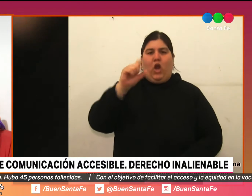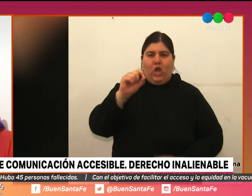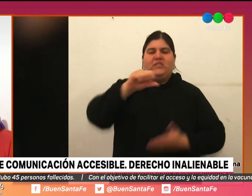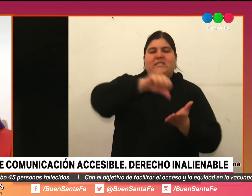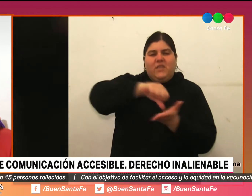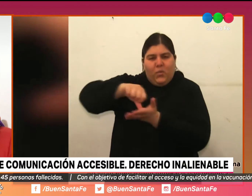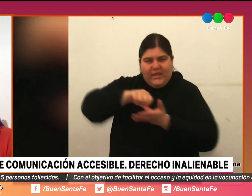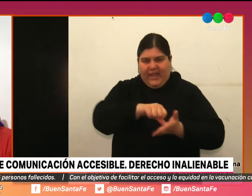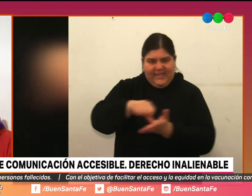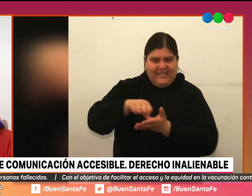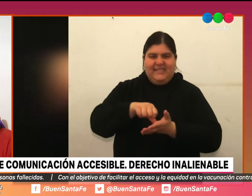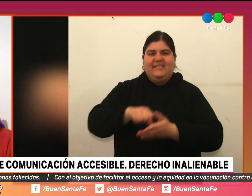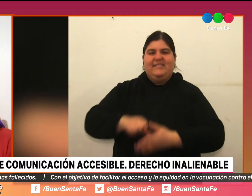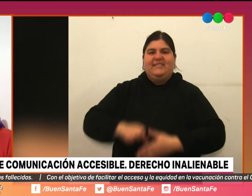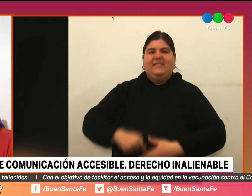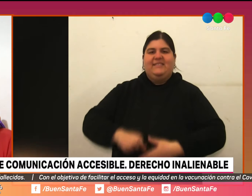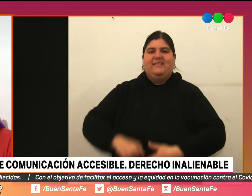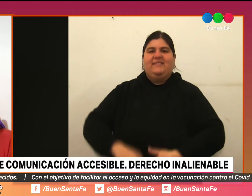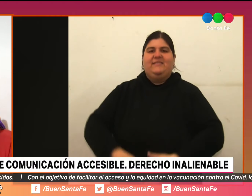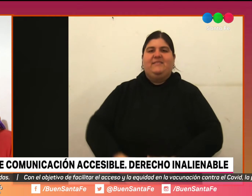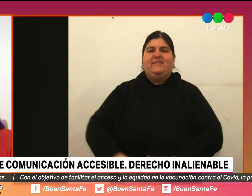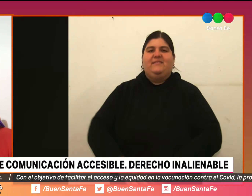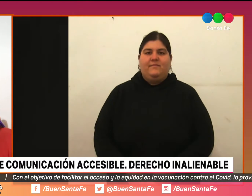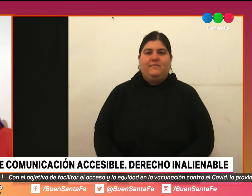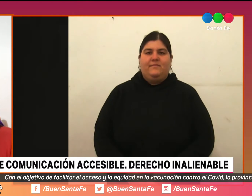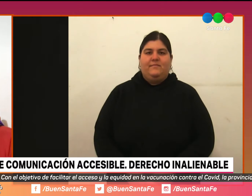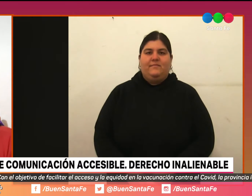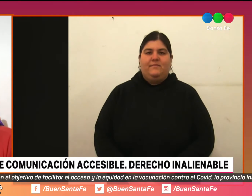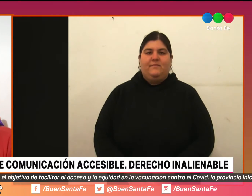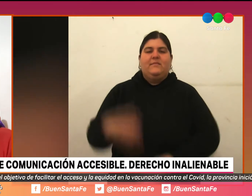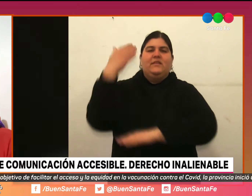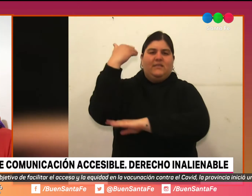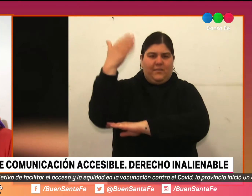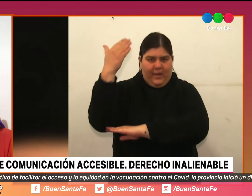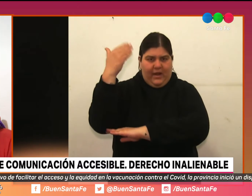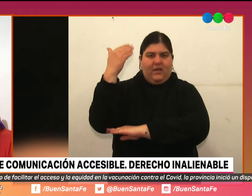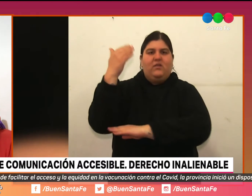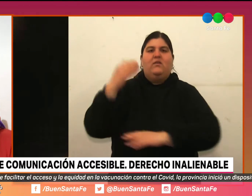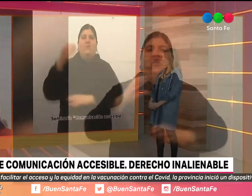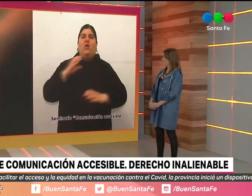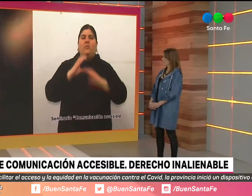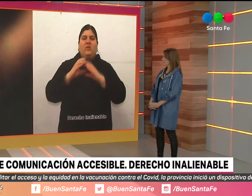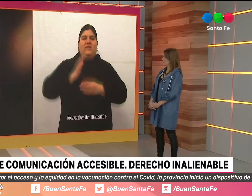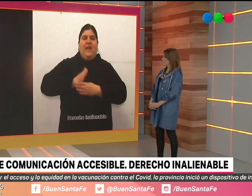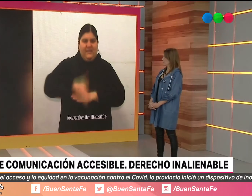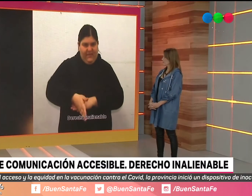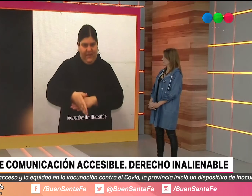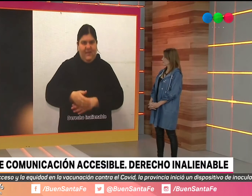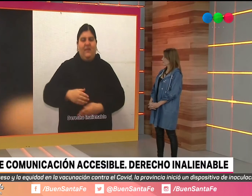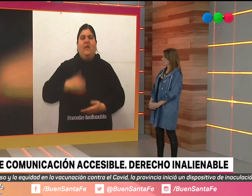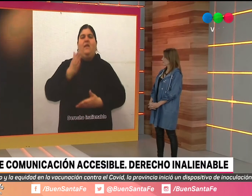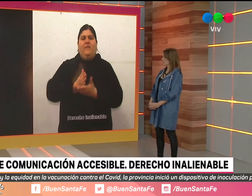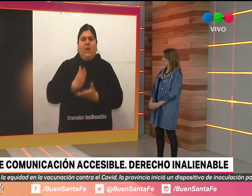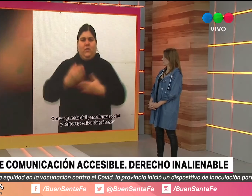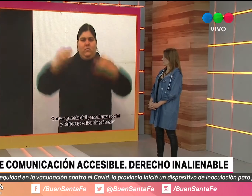masivos como las áreas de comunicación de una empresa, de un sindicato, de una mutual, de las obras